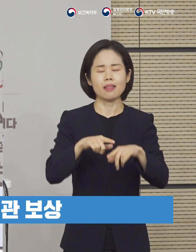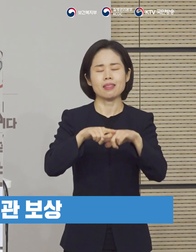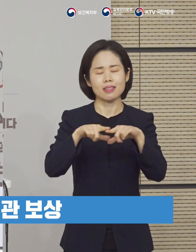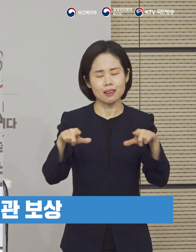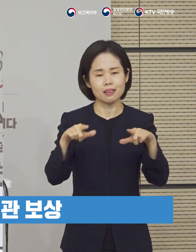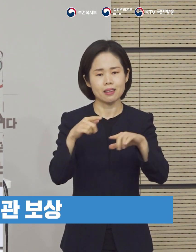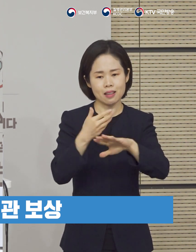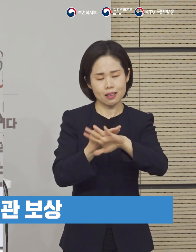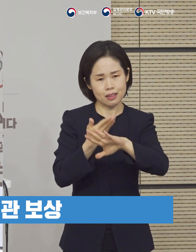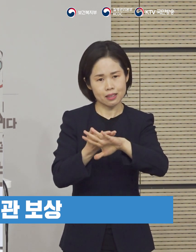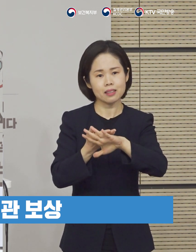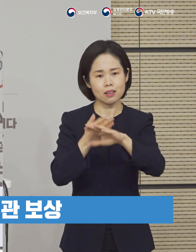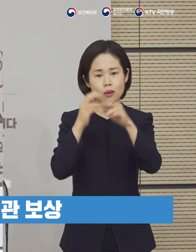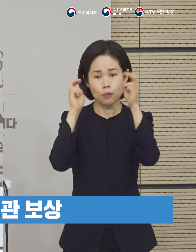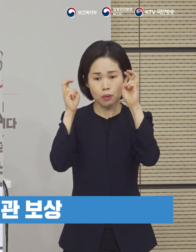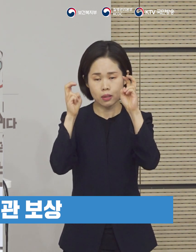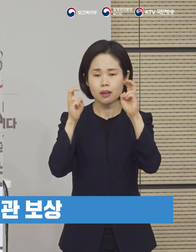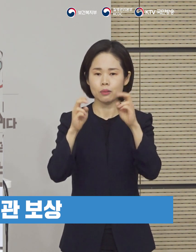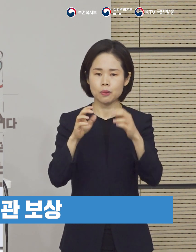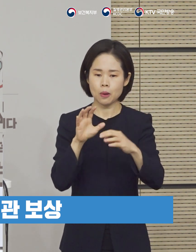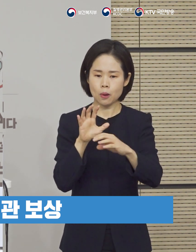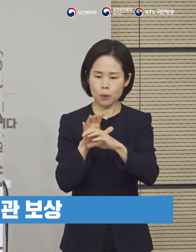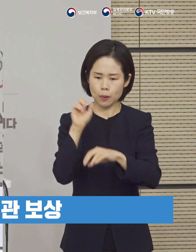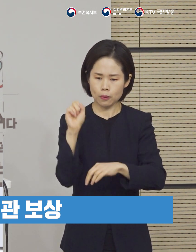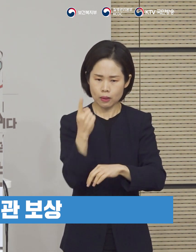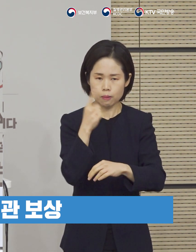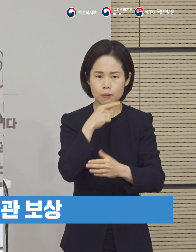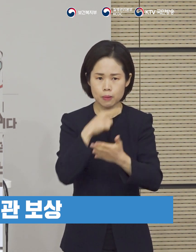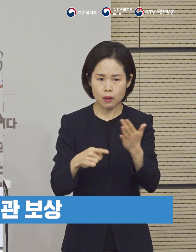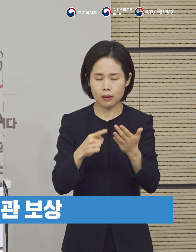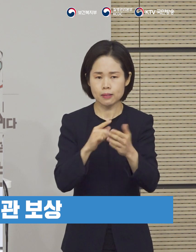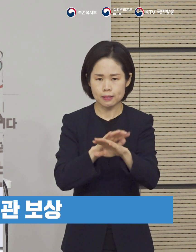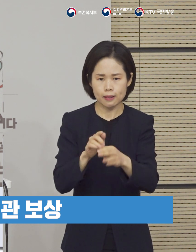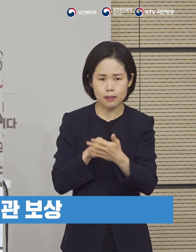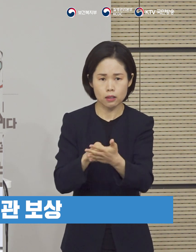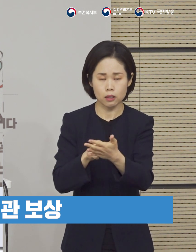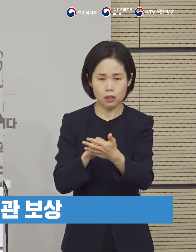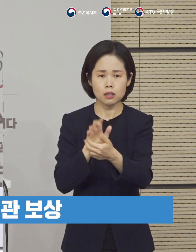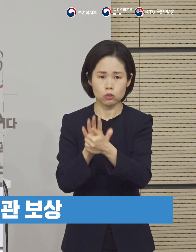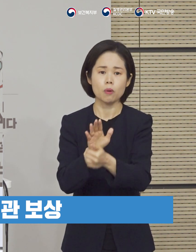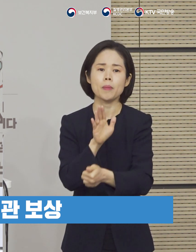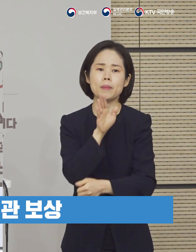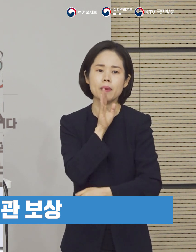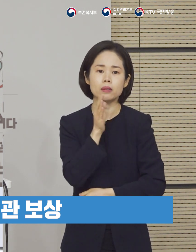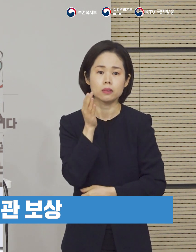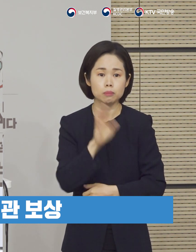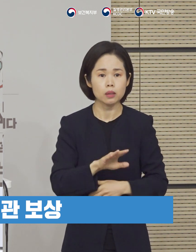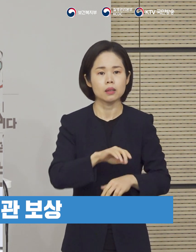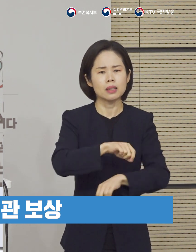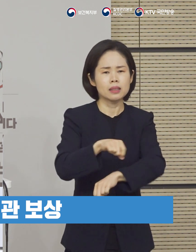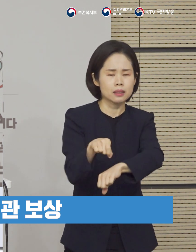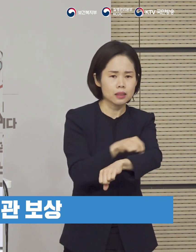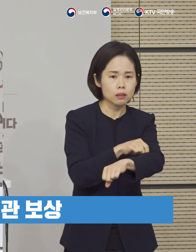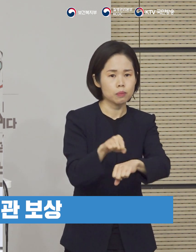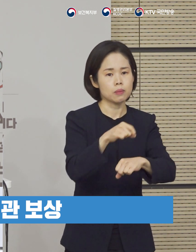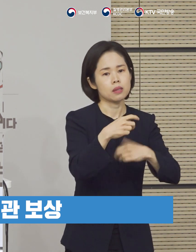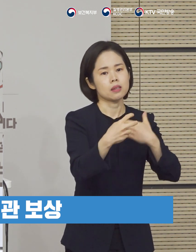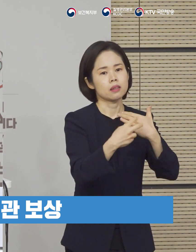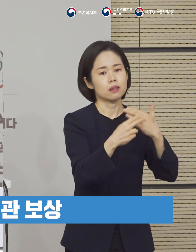업종들도 물론 잘 이겨낼 수 있도록 정부가 적절한 지원을 해야 됩니다만